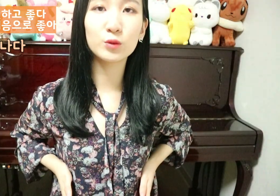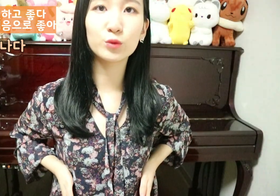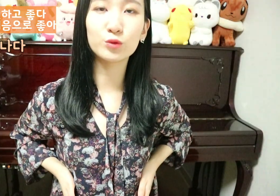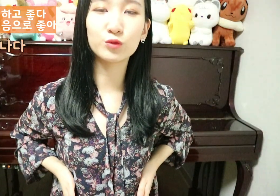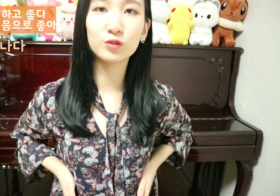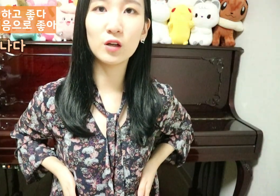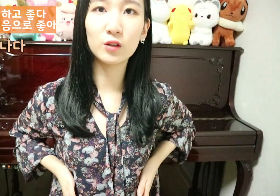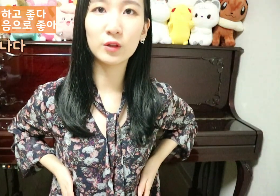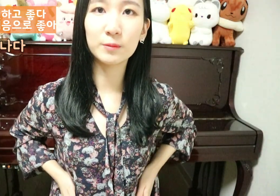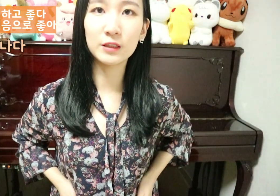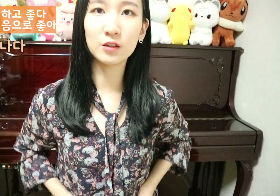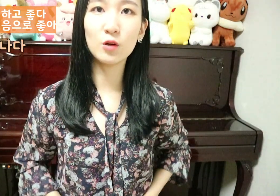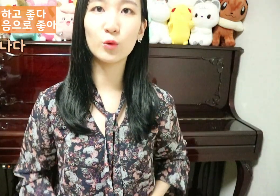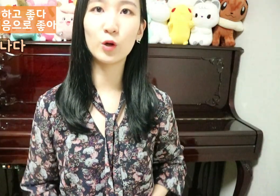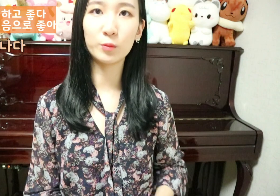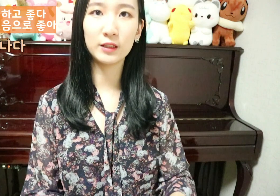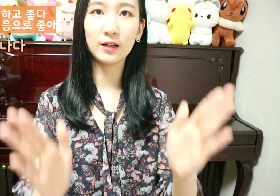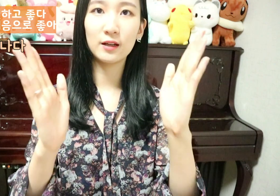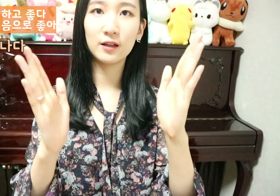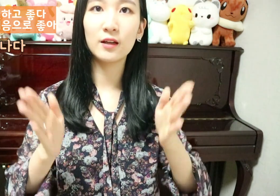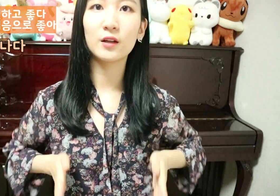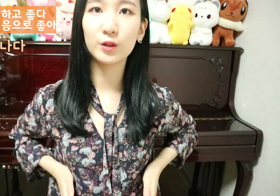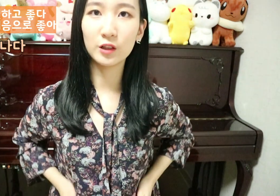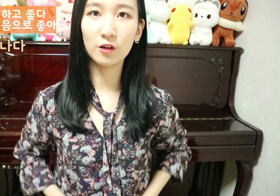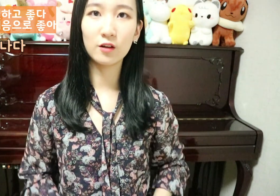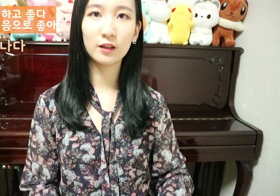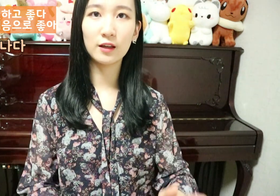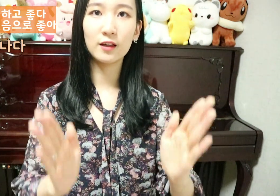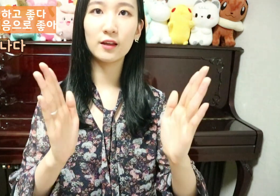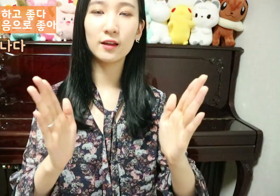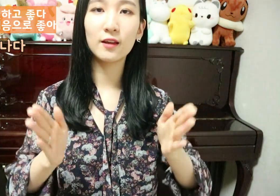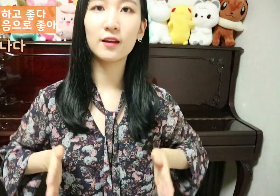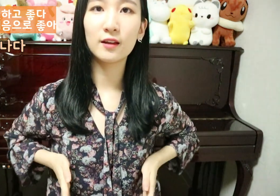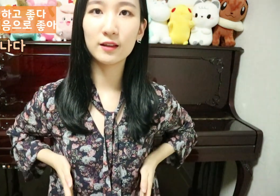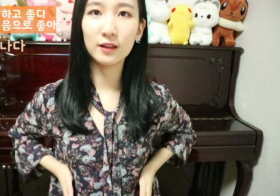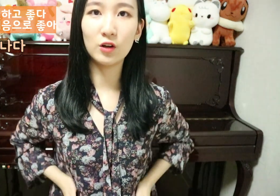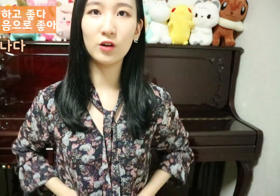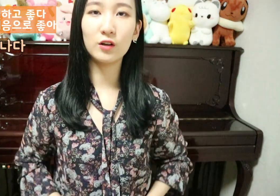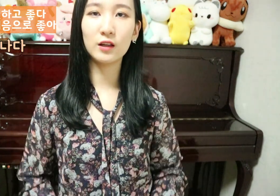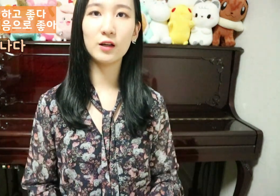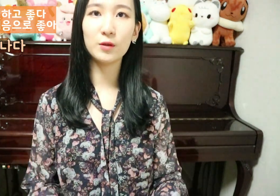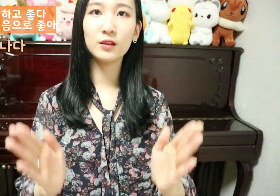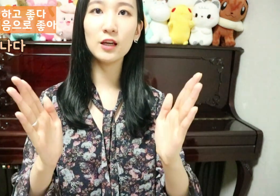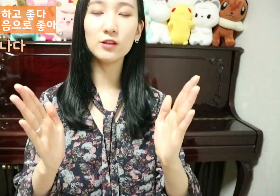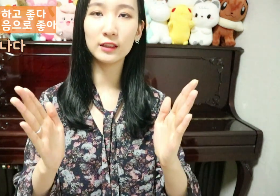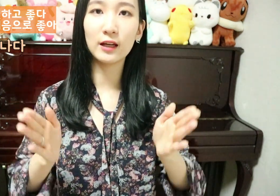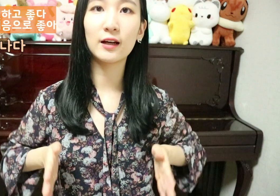정도를 두고요 이렇게 밑에서 올라옵니다 이렇게 이렇게 하면 태어나다